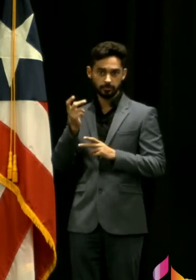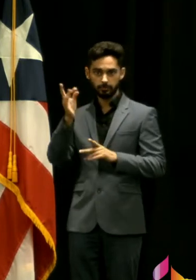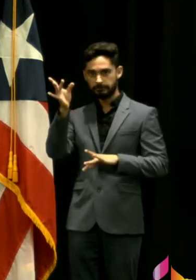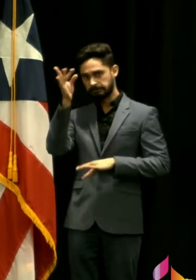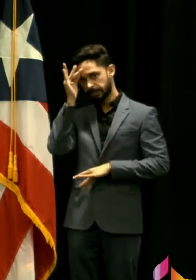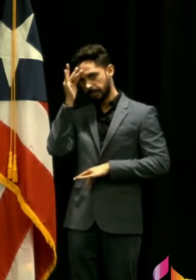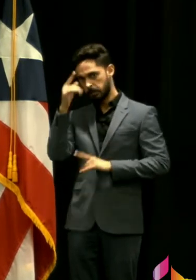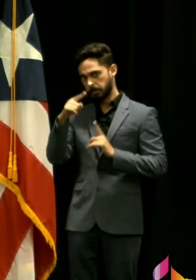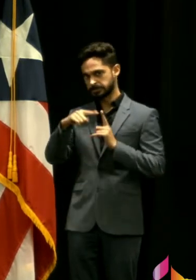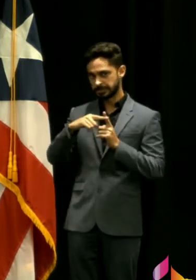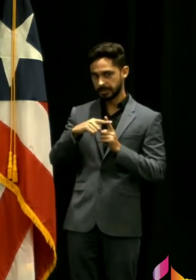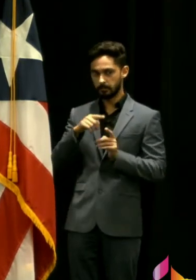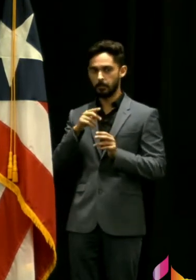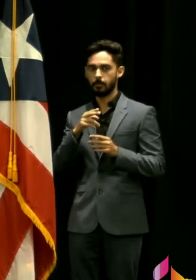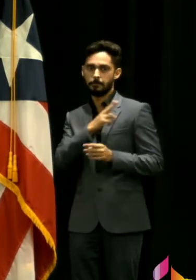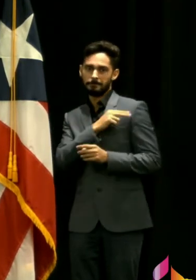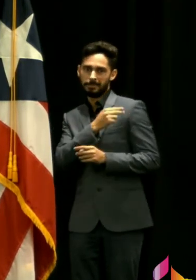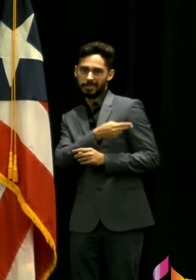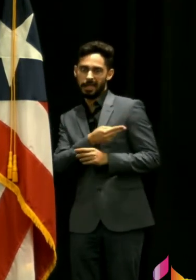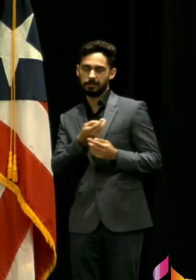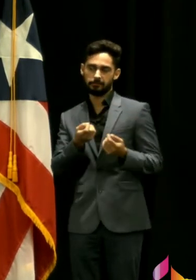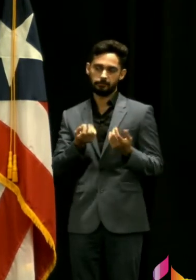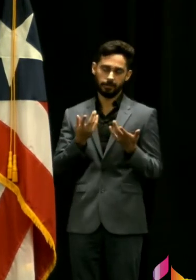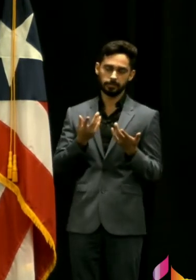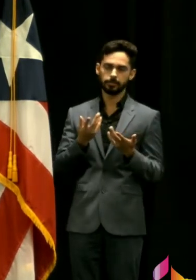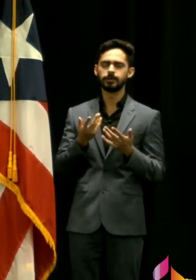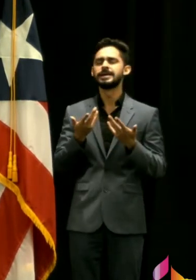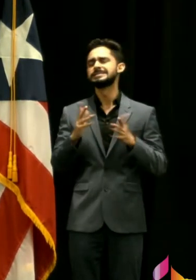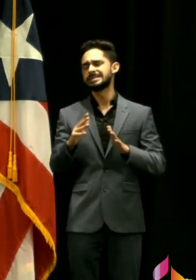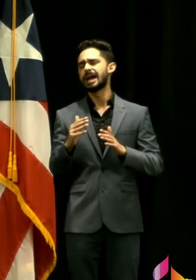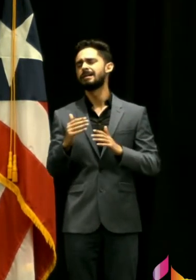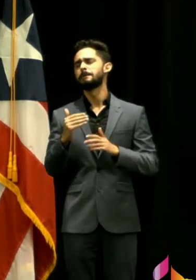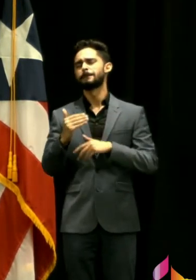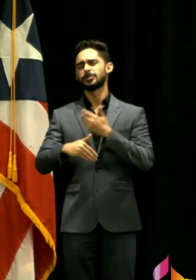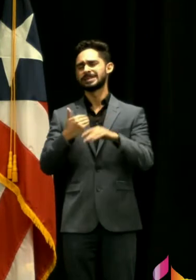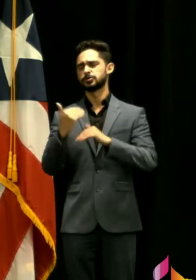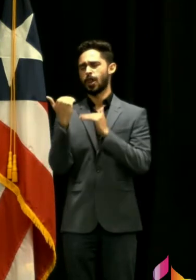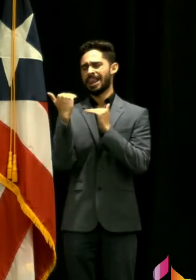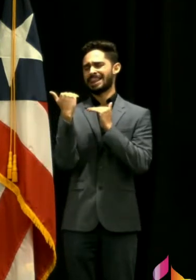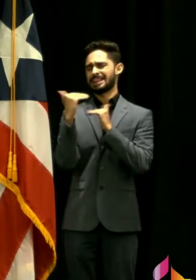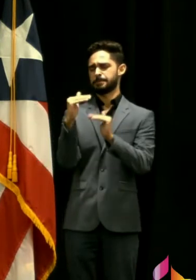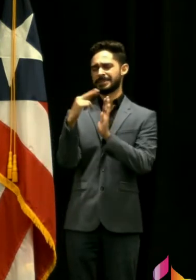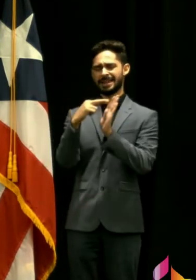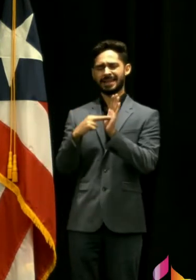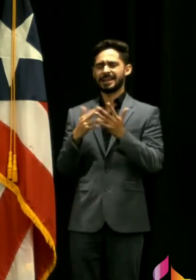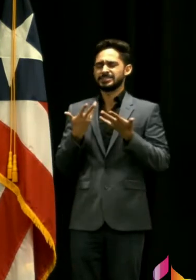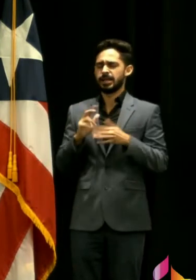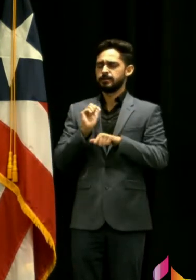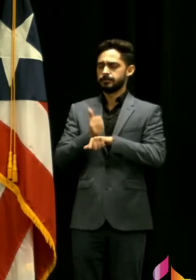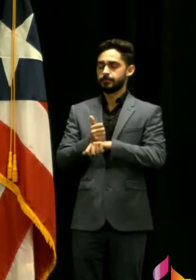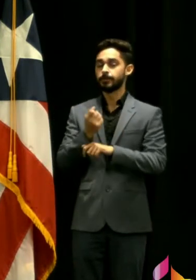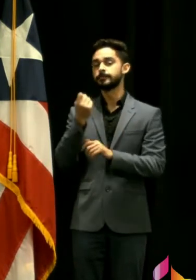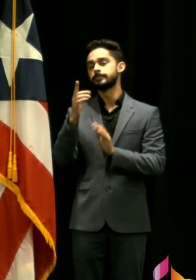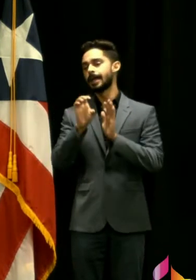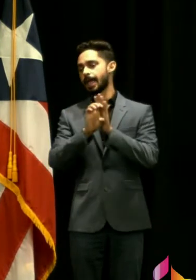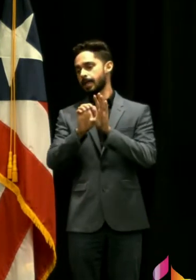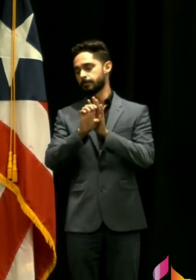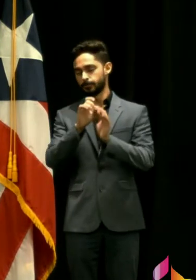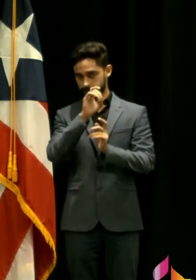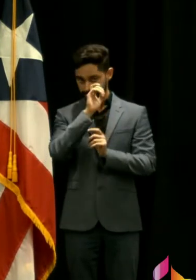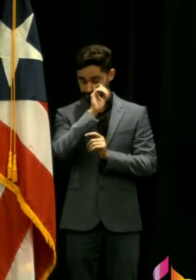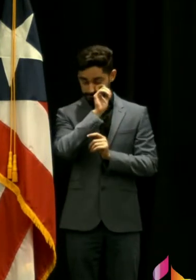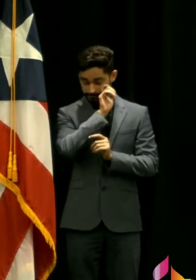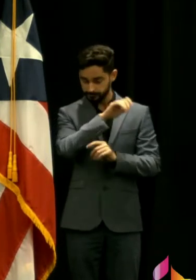que quisiéramos que fuese ya hay restricciones en curso porque por ejemplo para tú tener una actividad en un coliseo